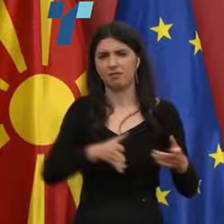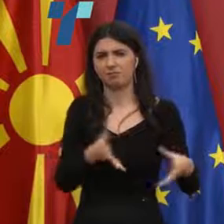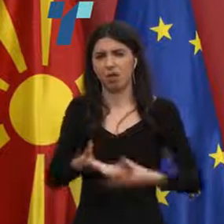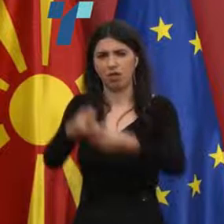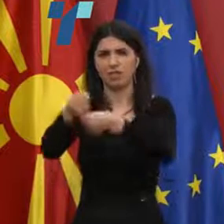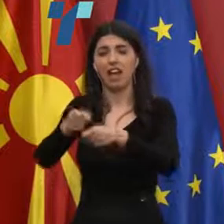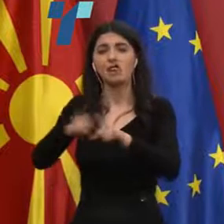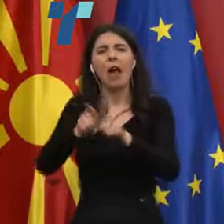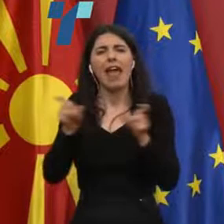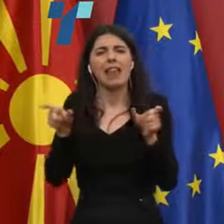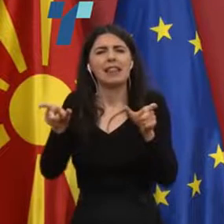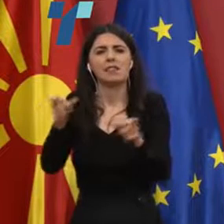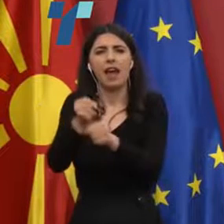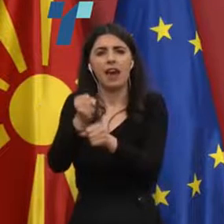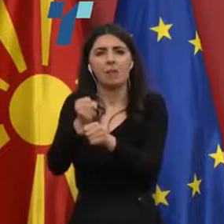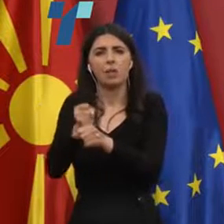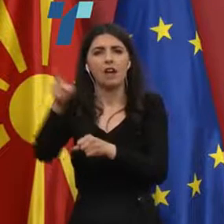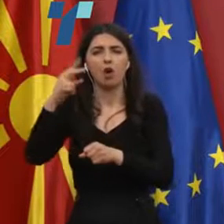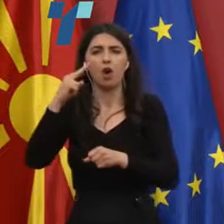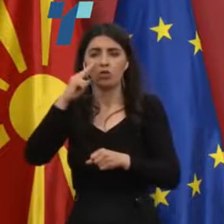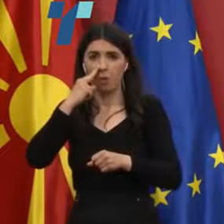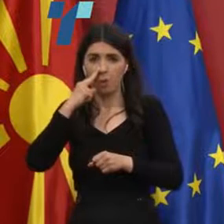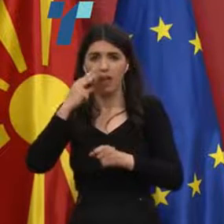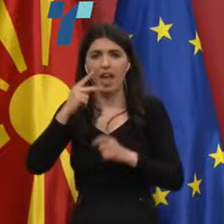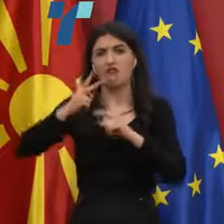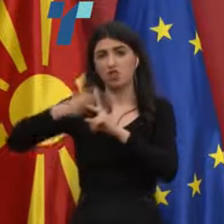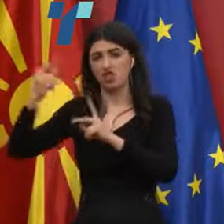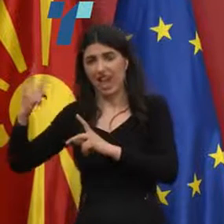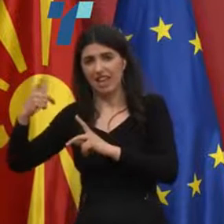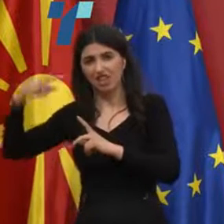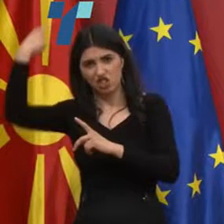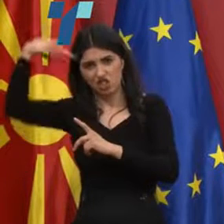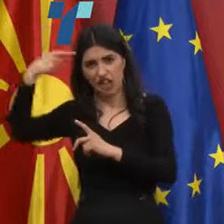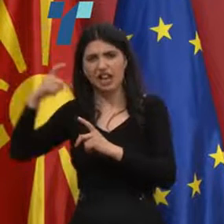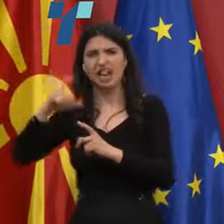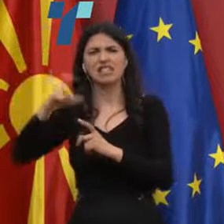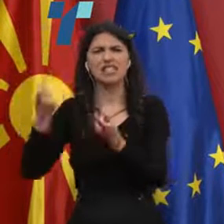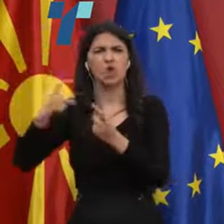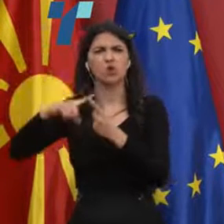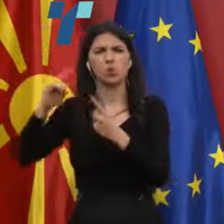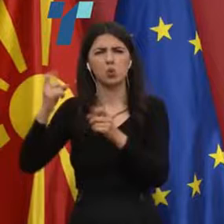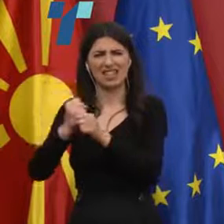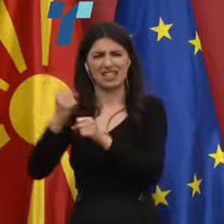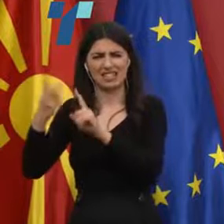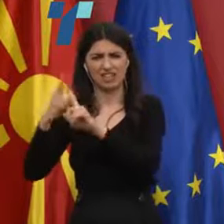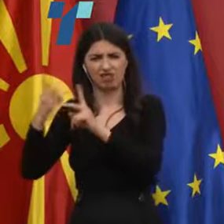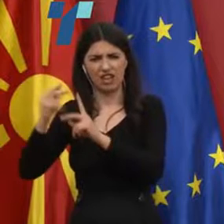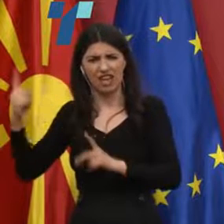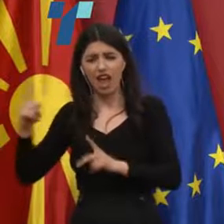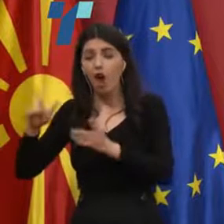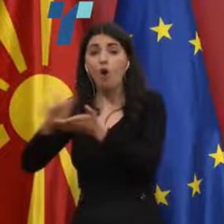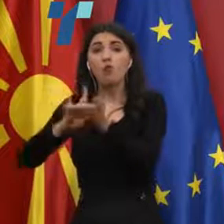Скопје, во Чаир и студеничани, огромен број, вкупниот број на